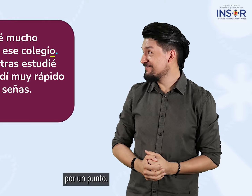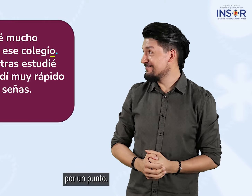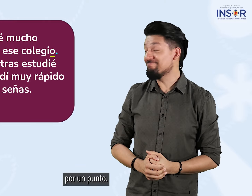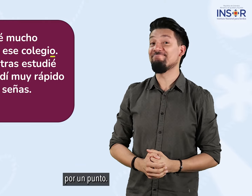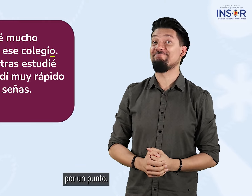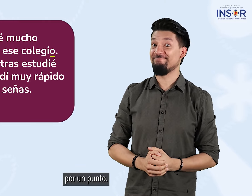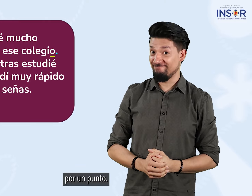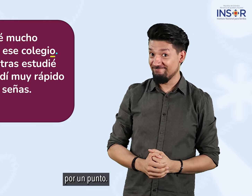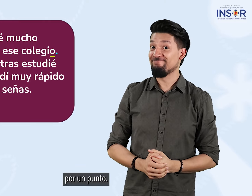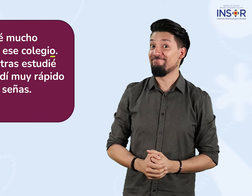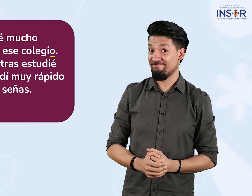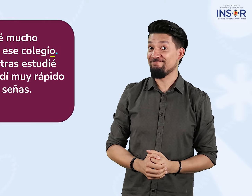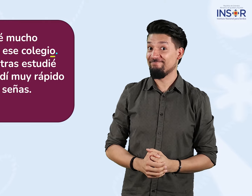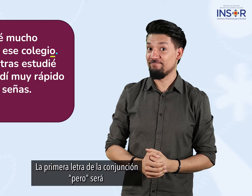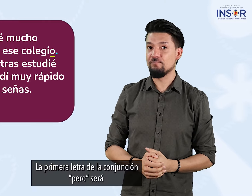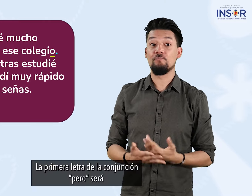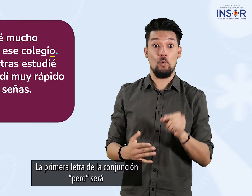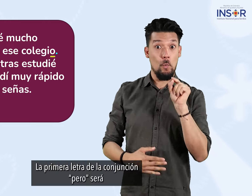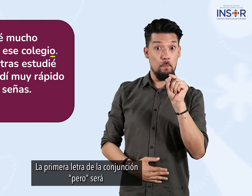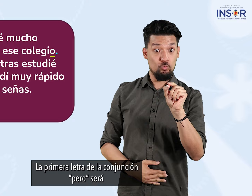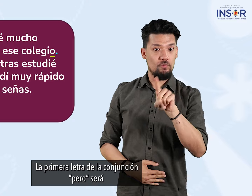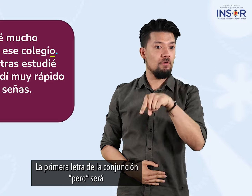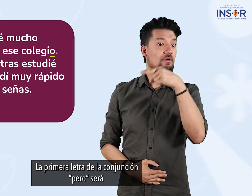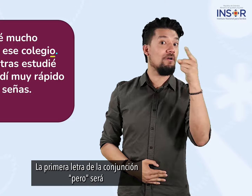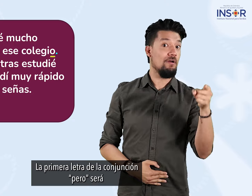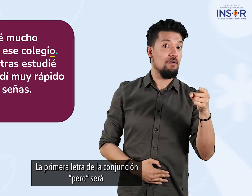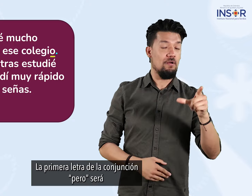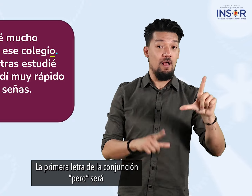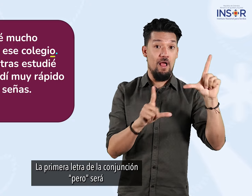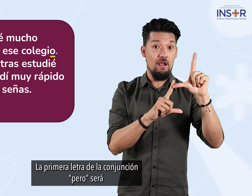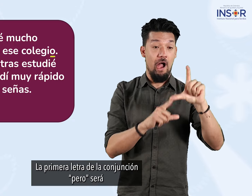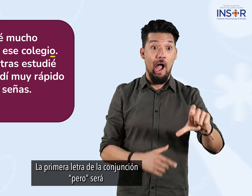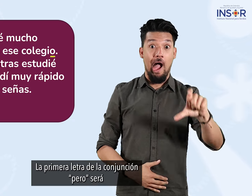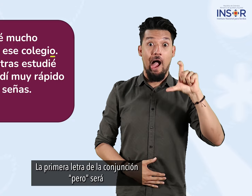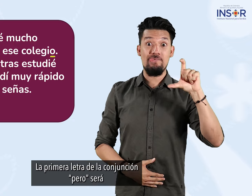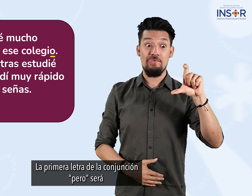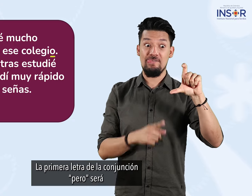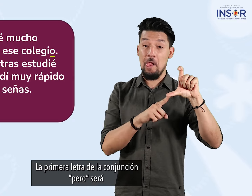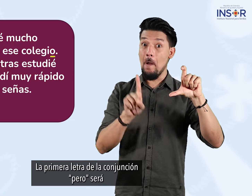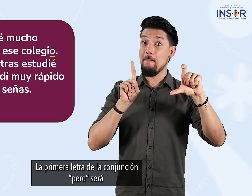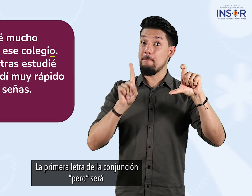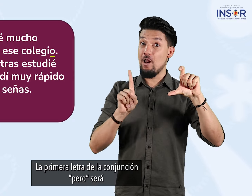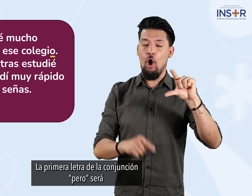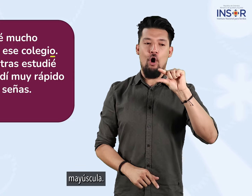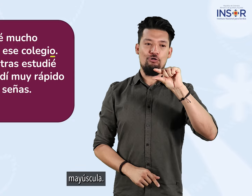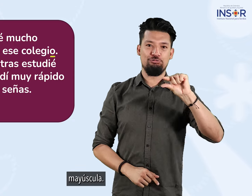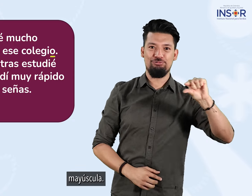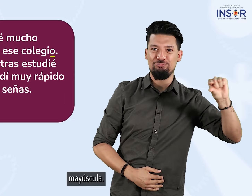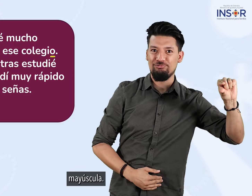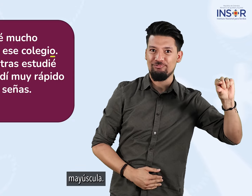la primera letra de la conjunción pero será mayúscula